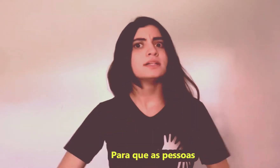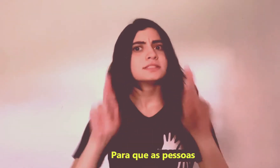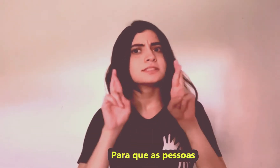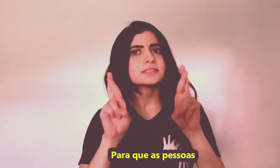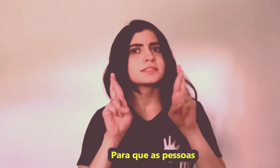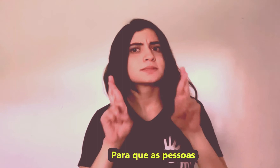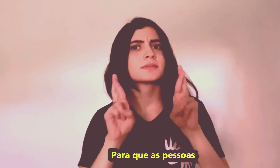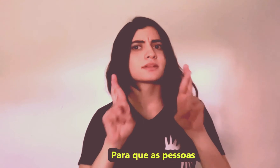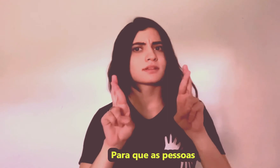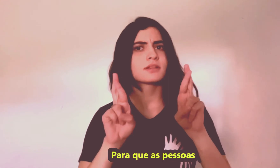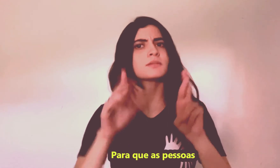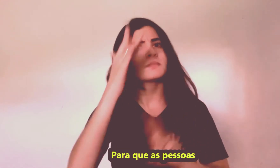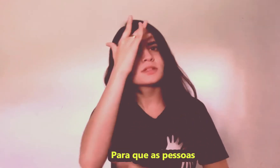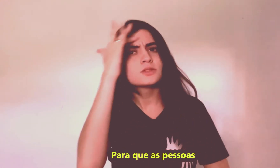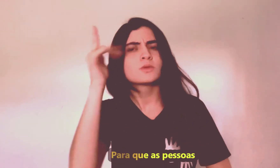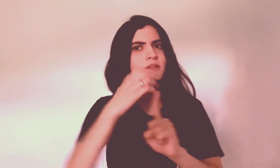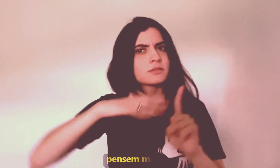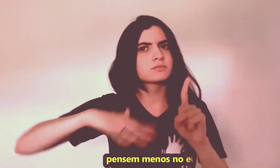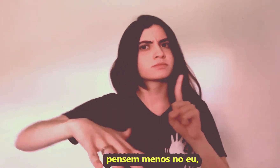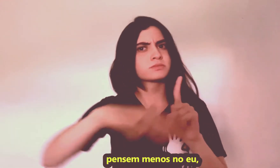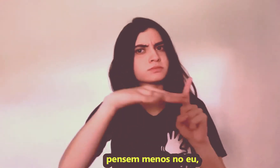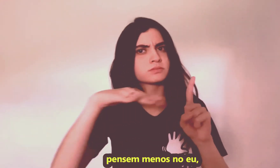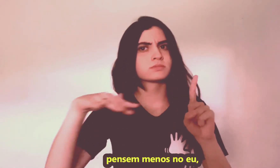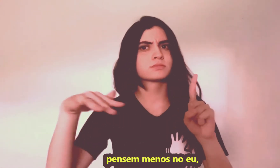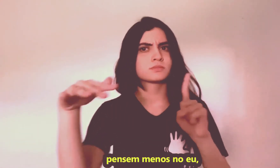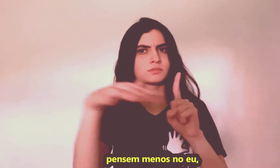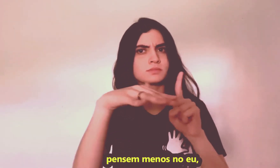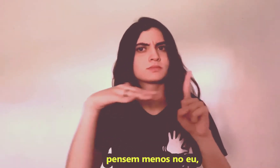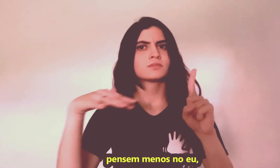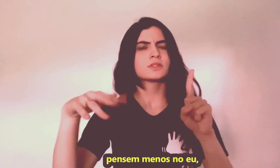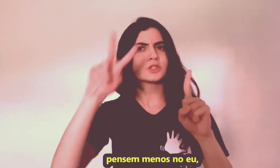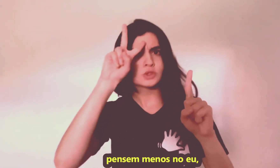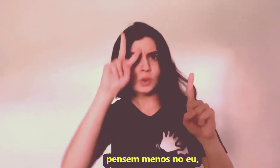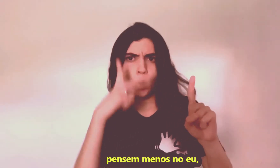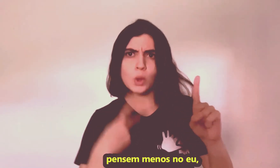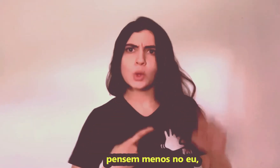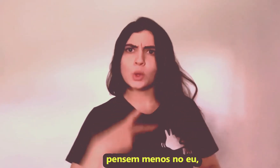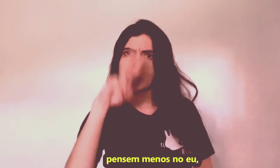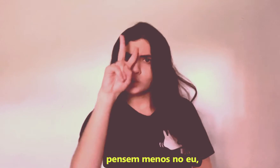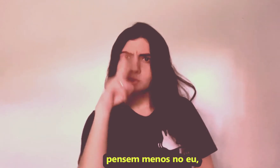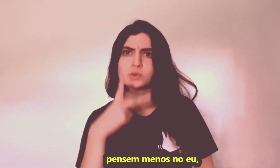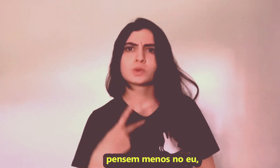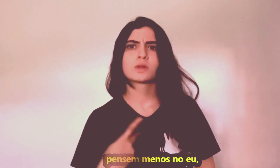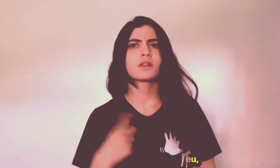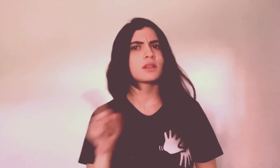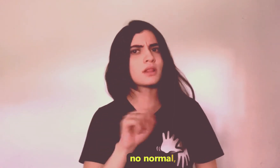Torcemos que as pessoas pensem menos no eu, no